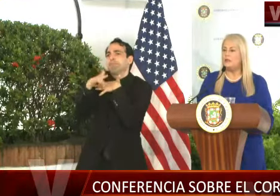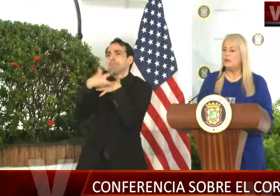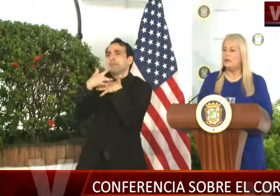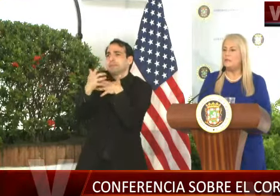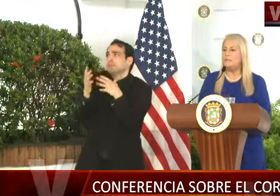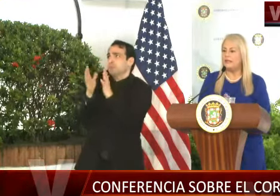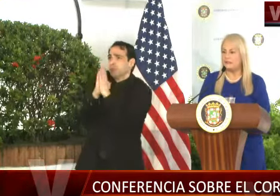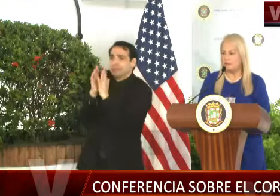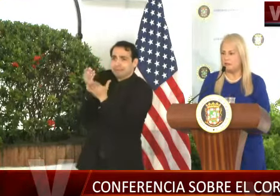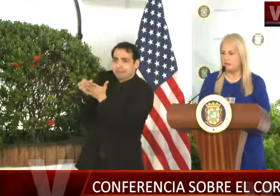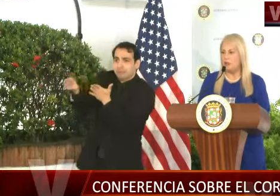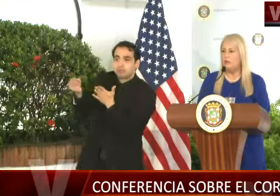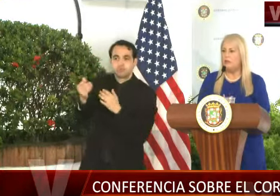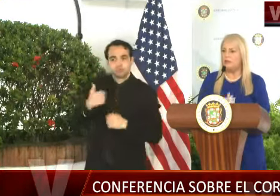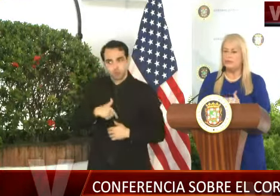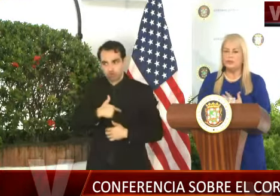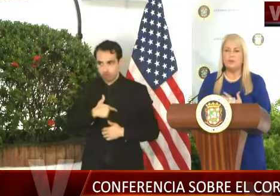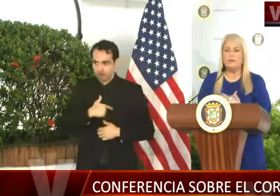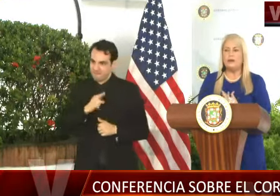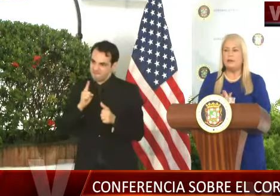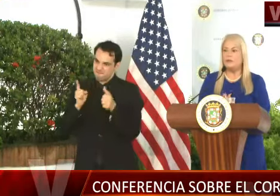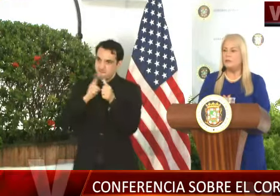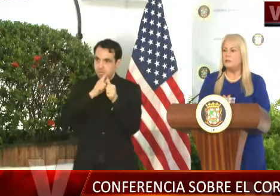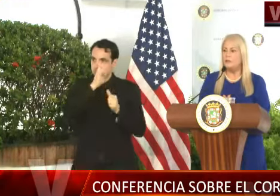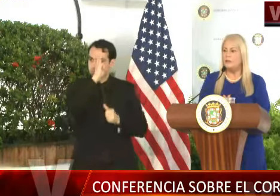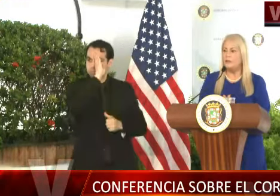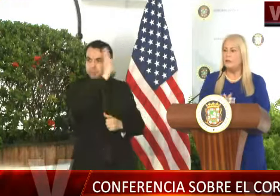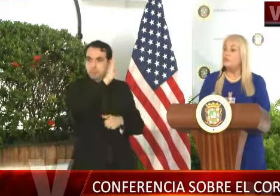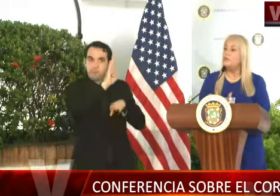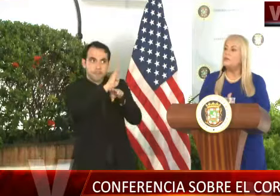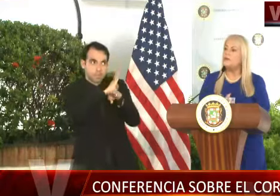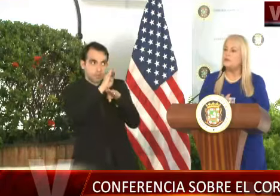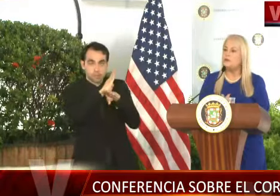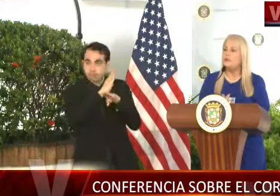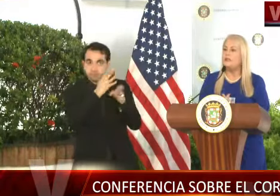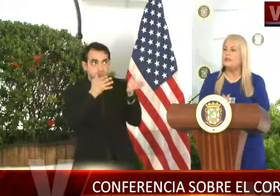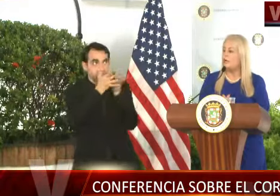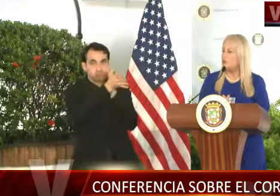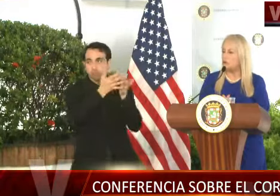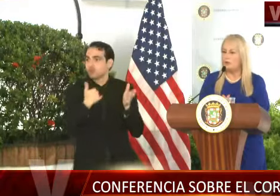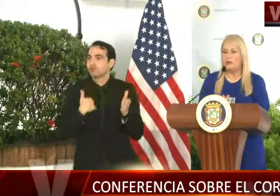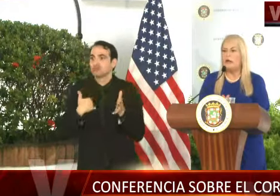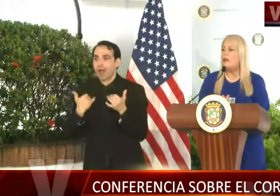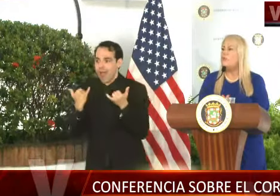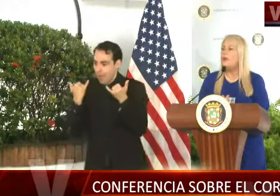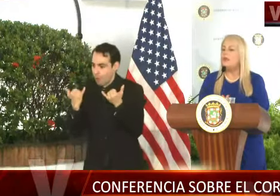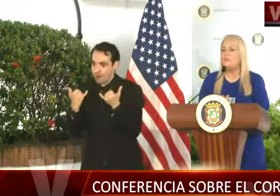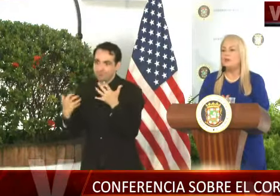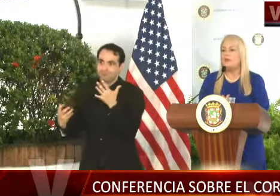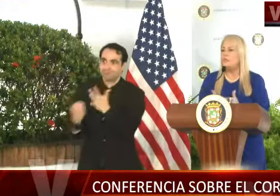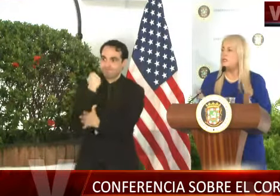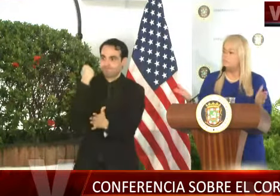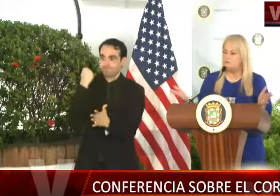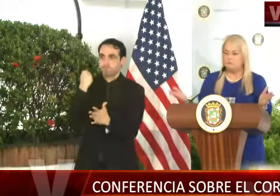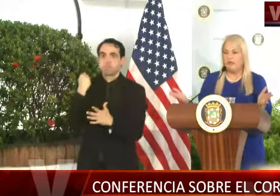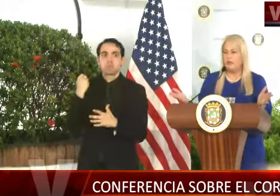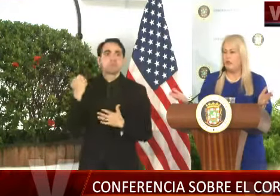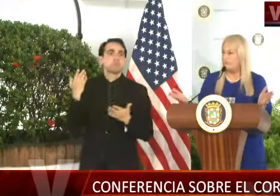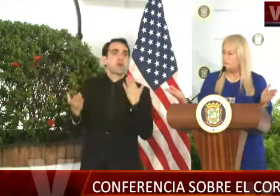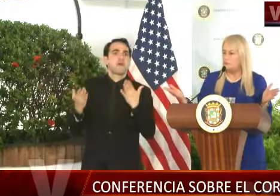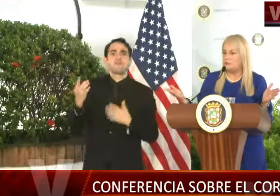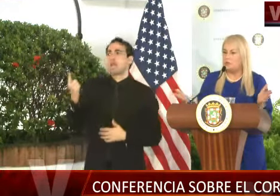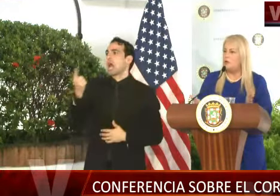directamente con las empresas, doctor Schopper, para nosotros poder, por eso lo estamos haciendo adelantado. A lo mejor alguien puede decir,